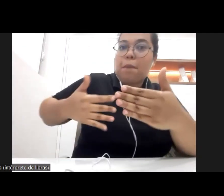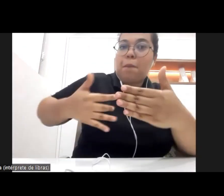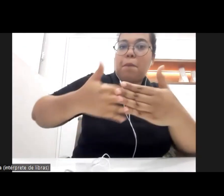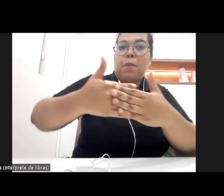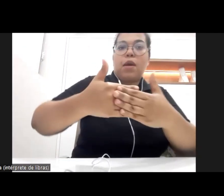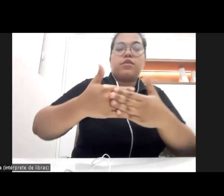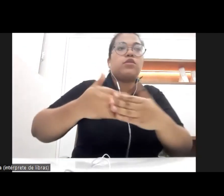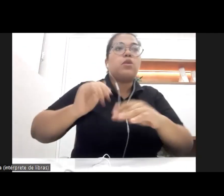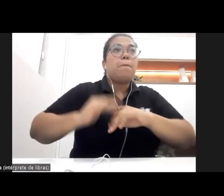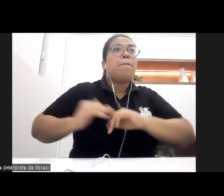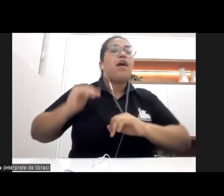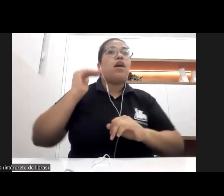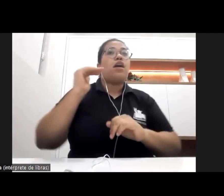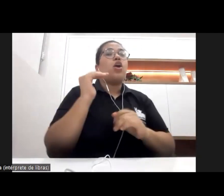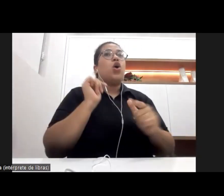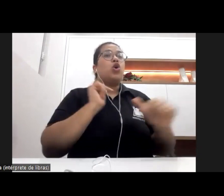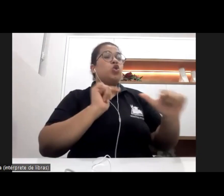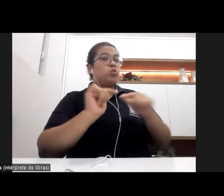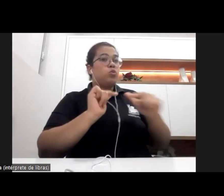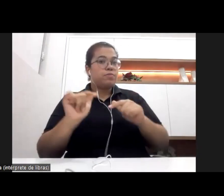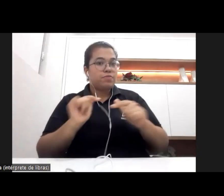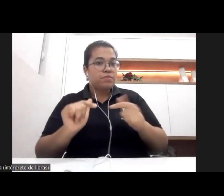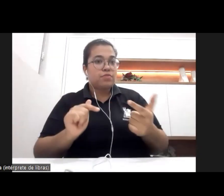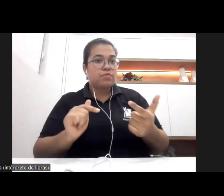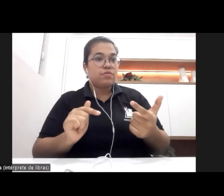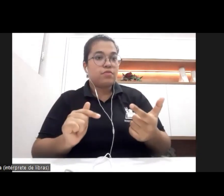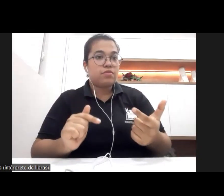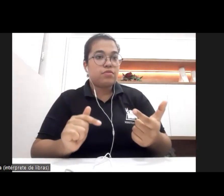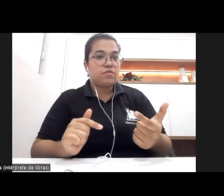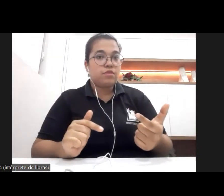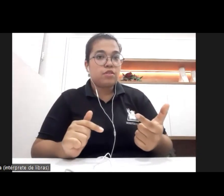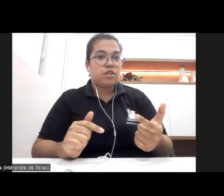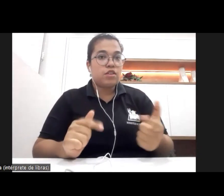perspectiva de um trabalho intersetorial.